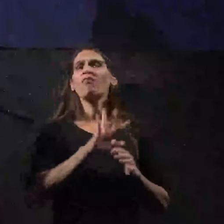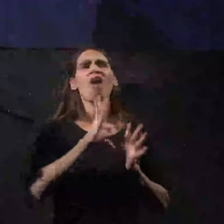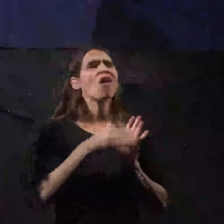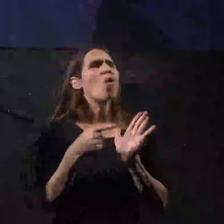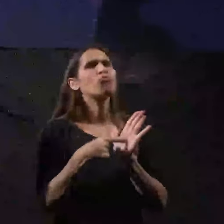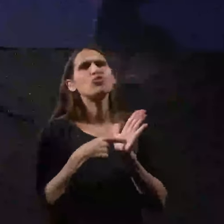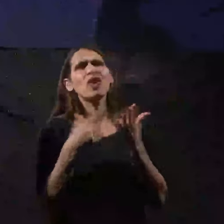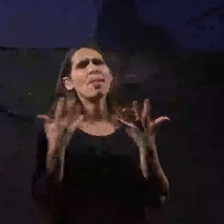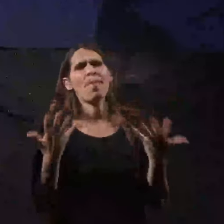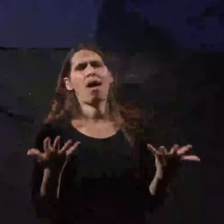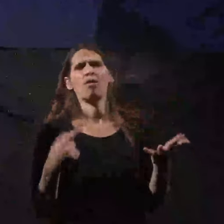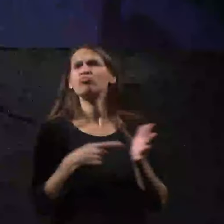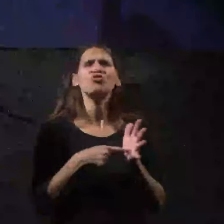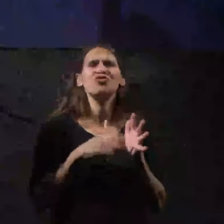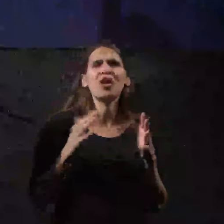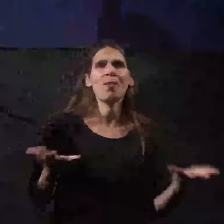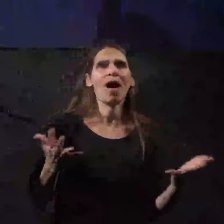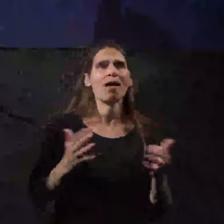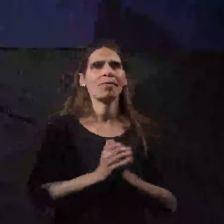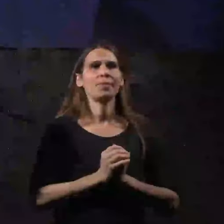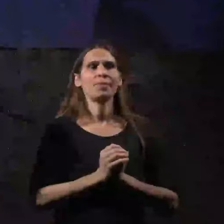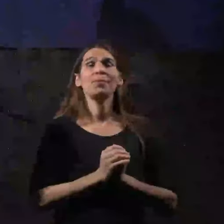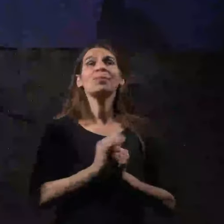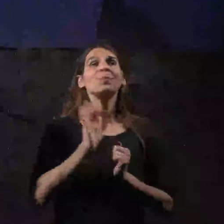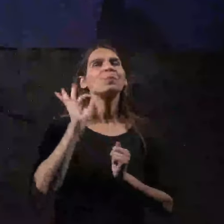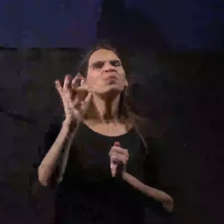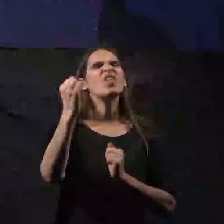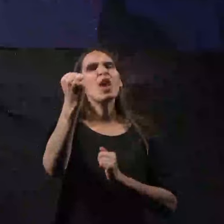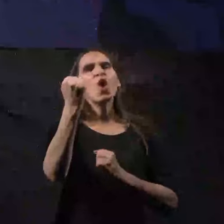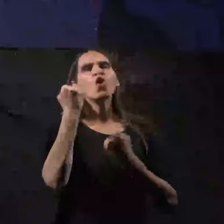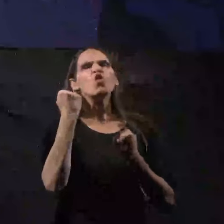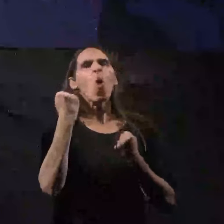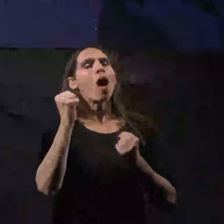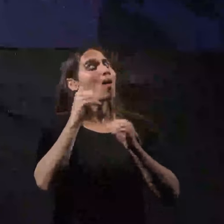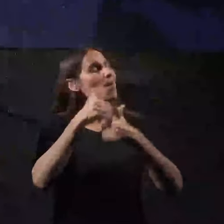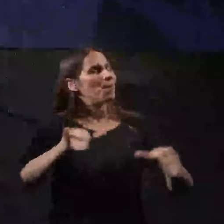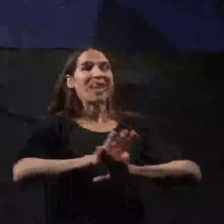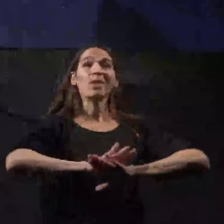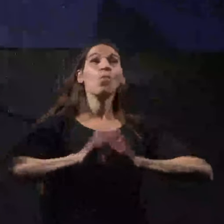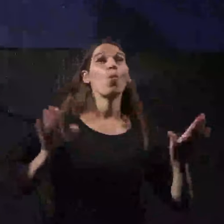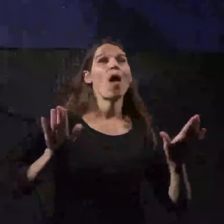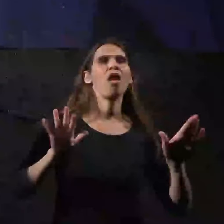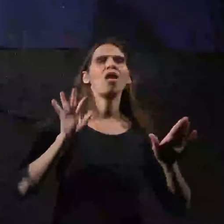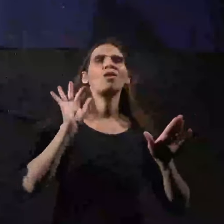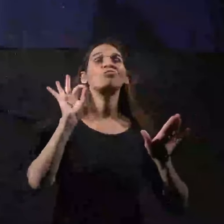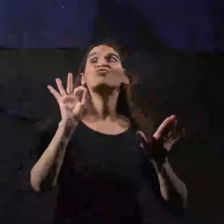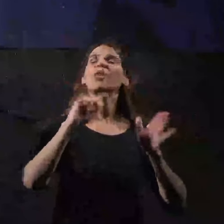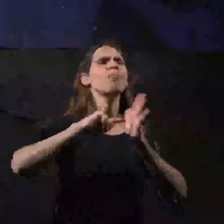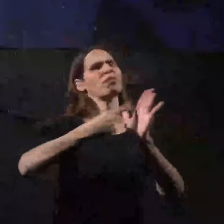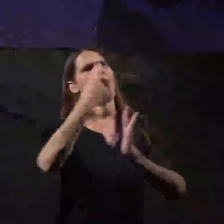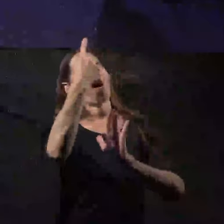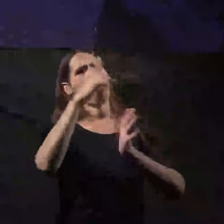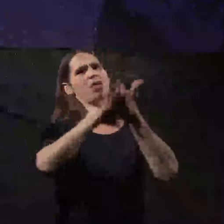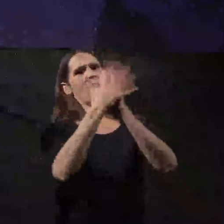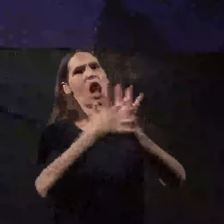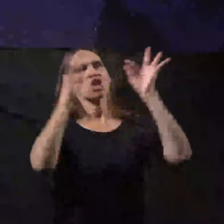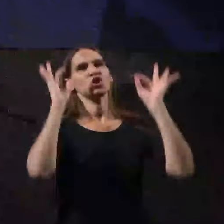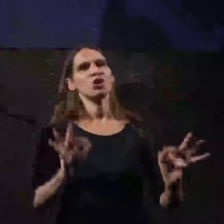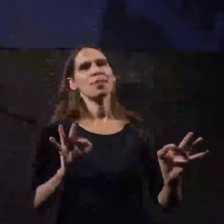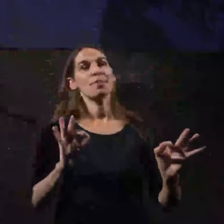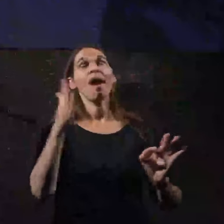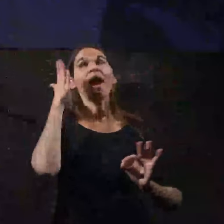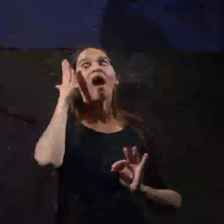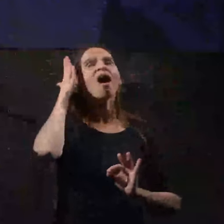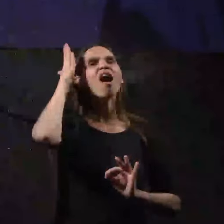בשביל מה? בשביל מה? בשביל כוח בלתי מוגבל כדי להגשים מטרה אחת את